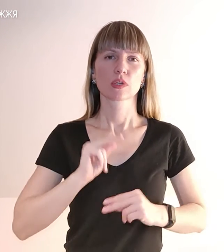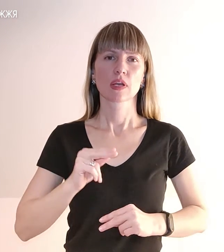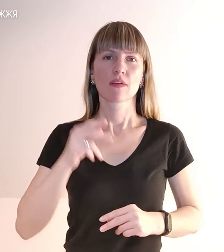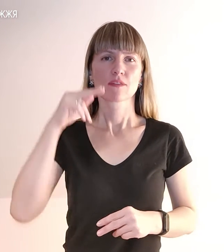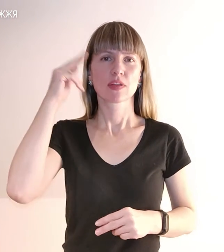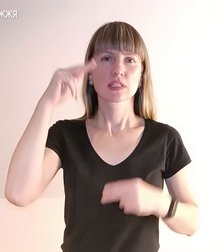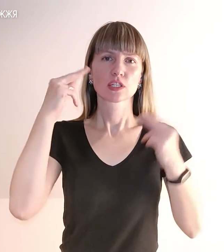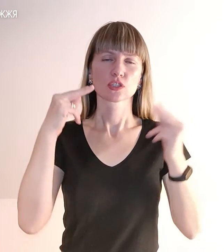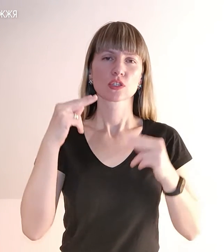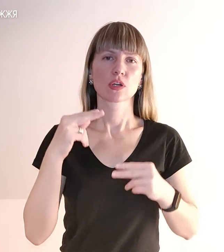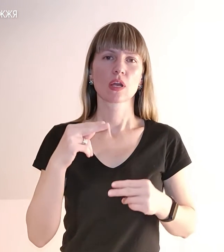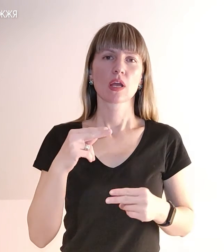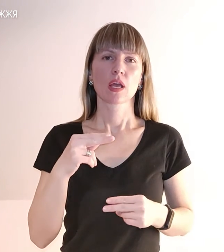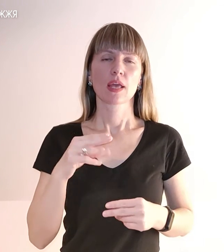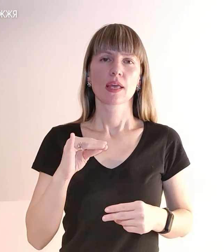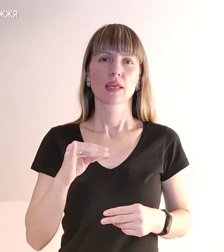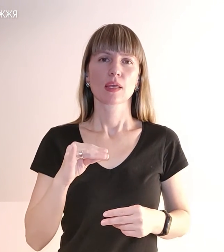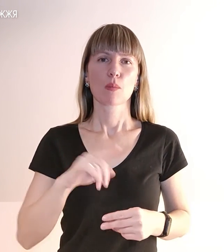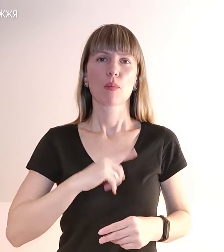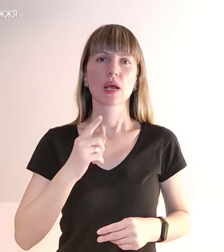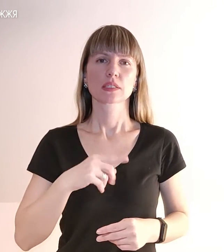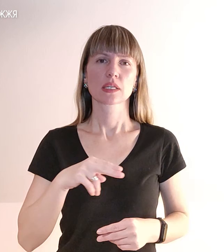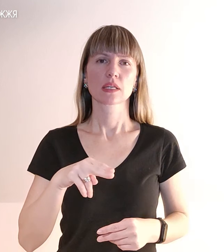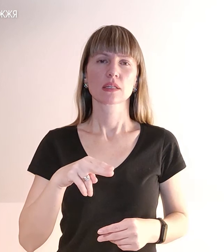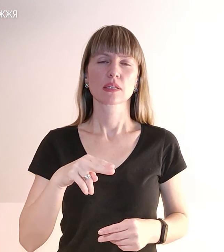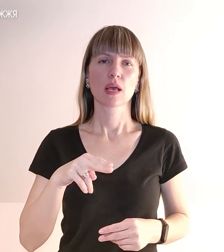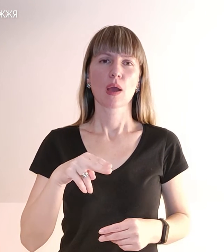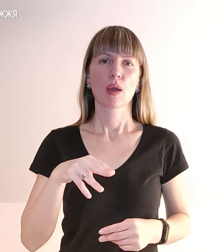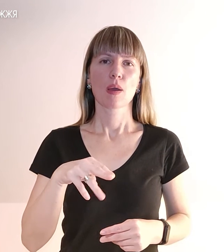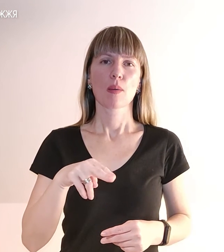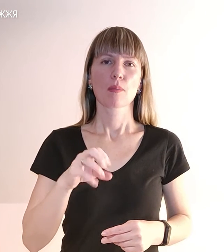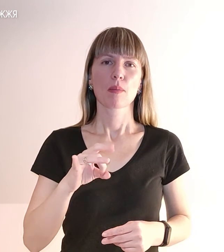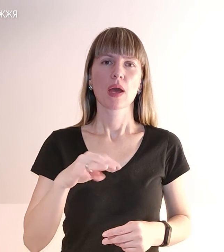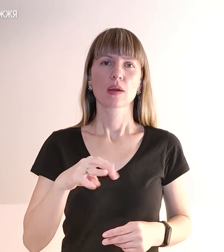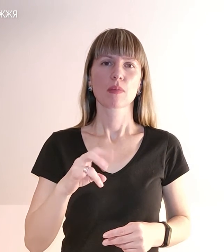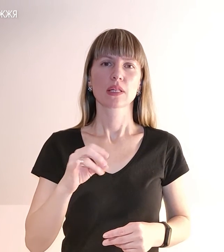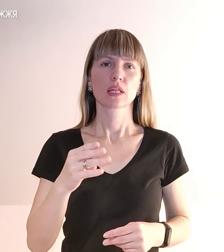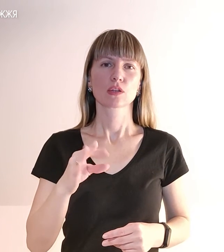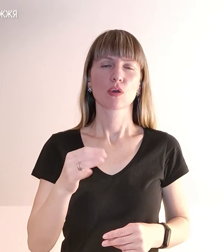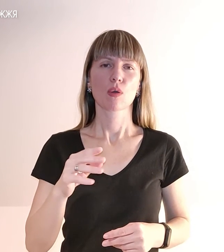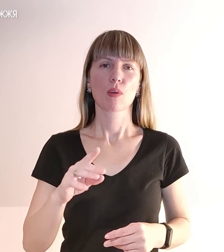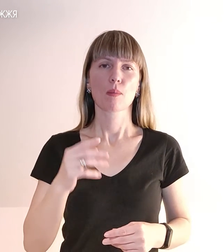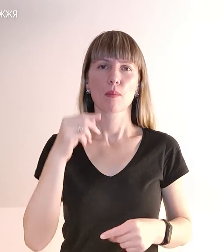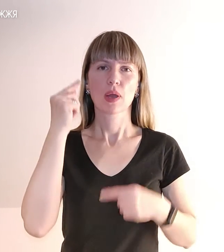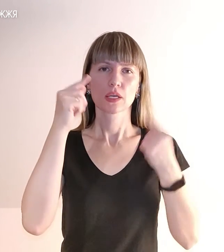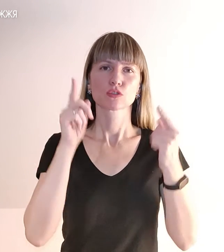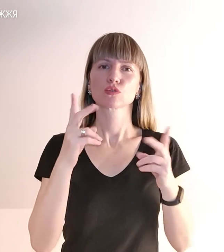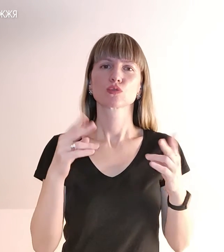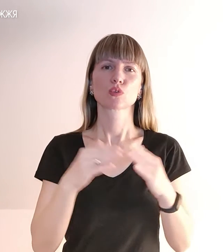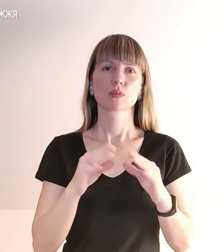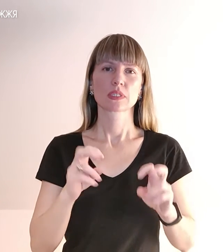майстриною перманентного макіяжу. Що робити вдома? Сидіти, треба щось робити. Допомагаю